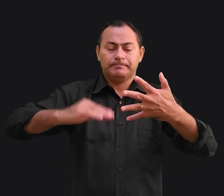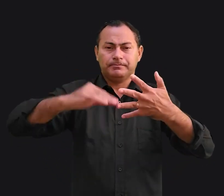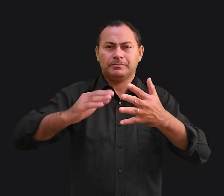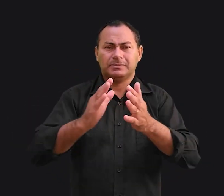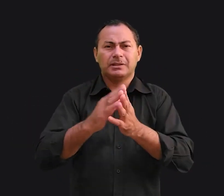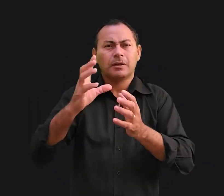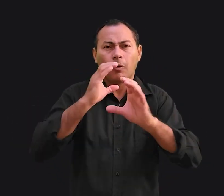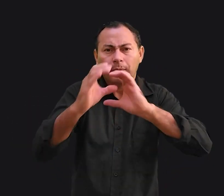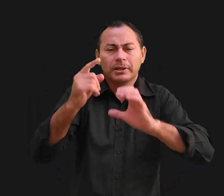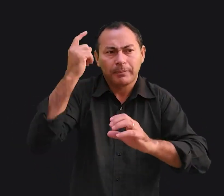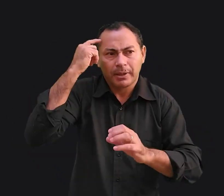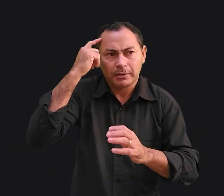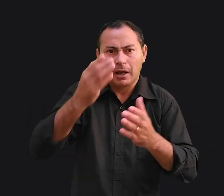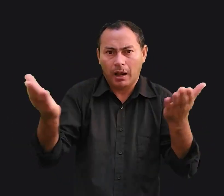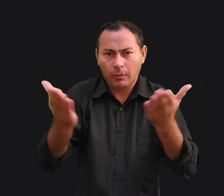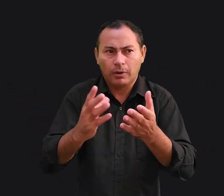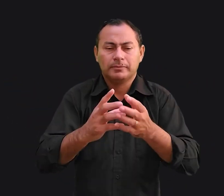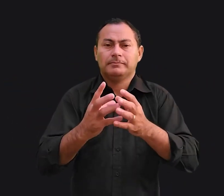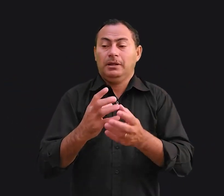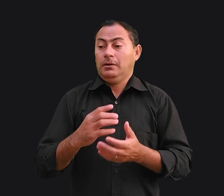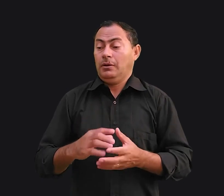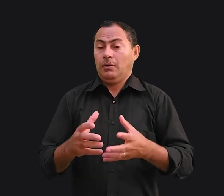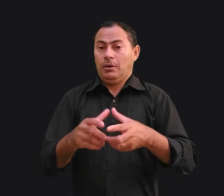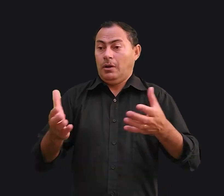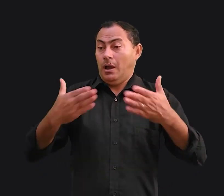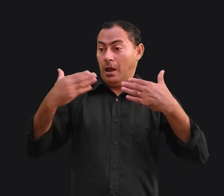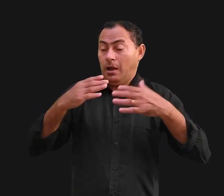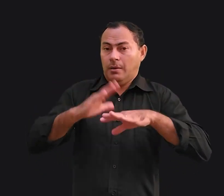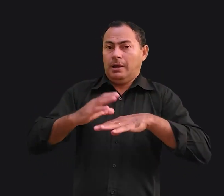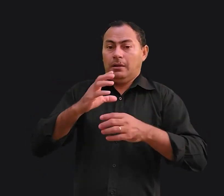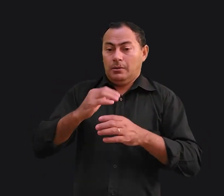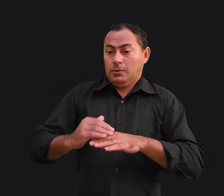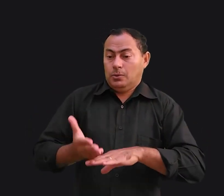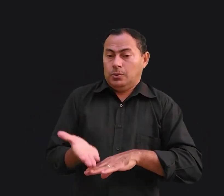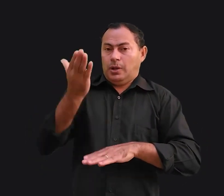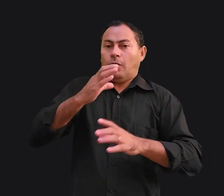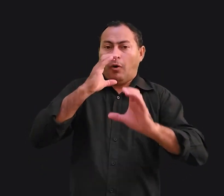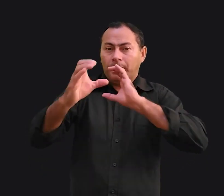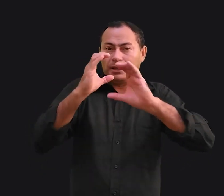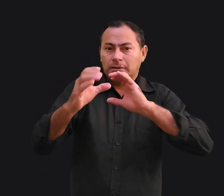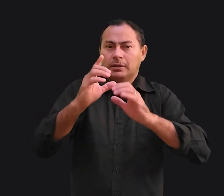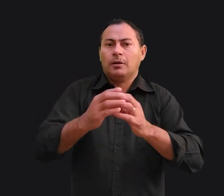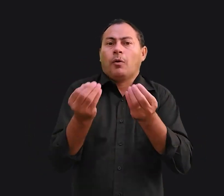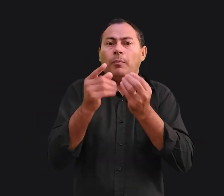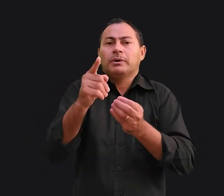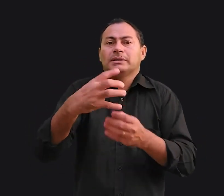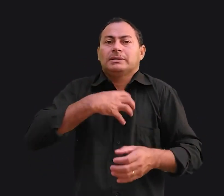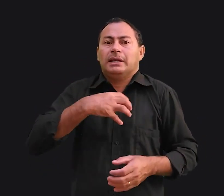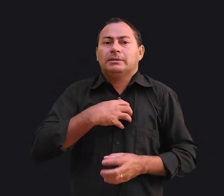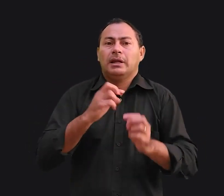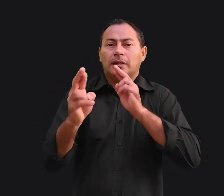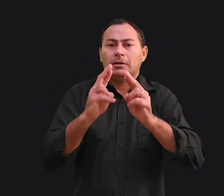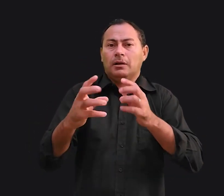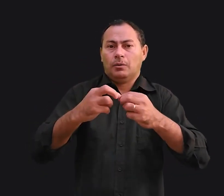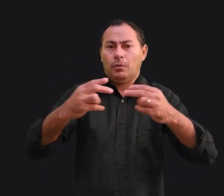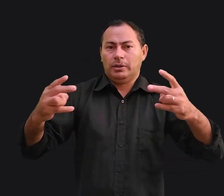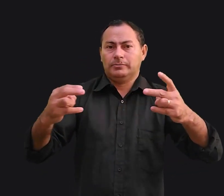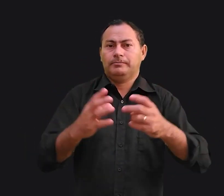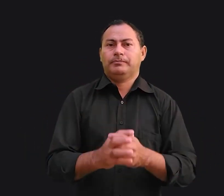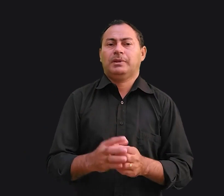o que pensa. Agora está esquentando. Um nível mais alto é a comunicação de como você se sente em relação às coisas que são